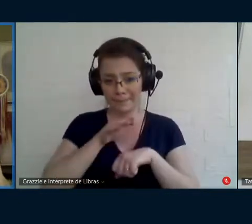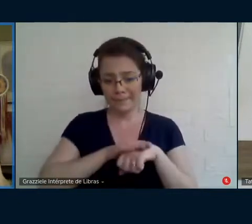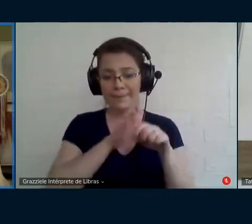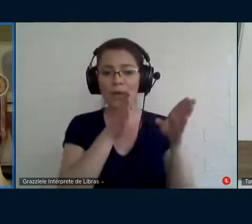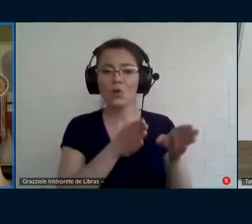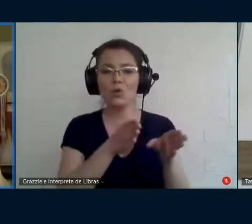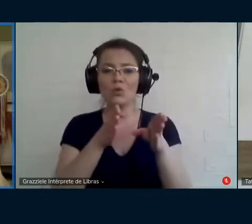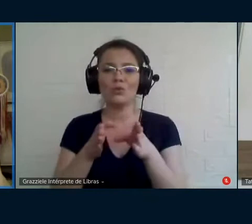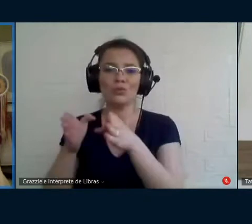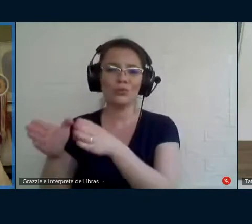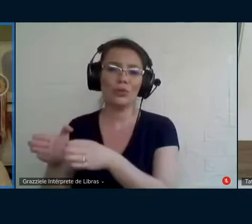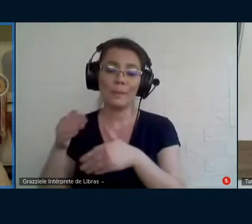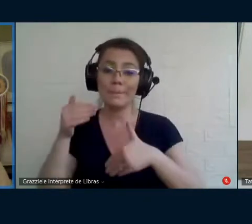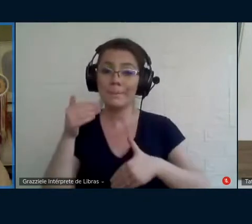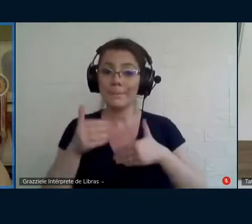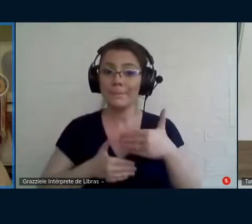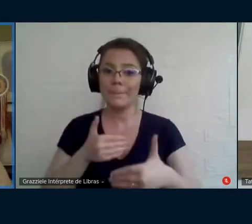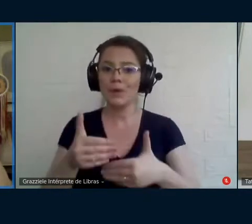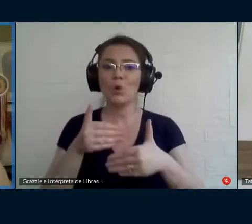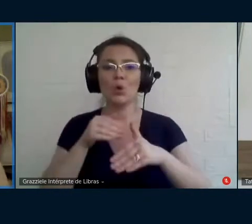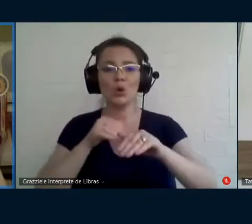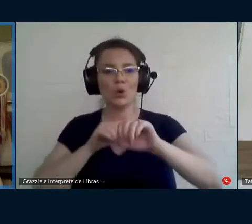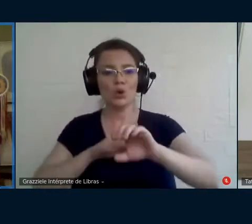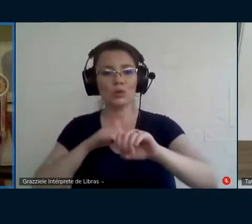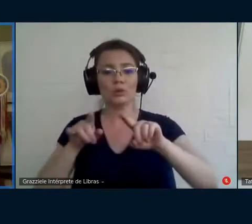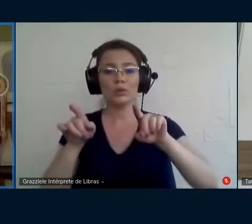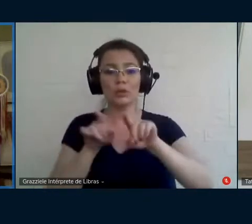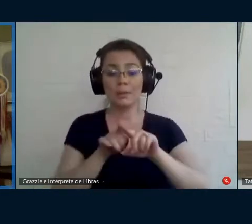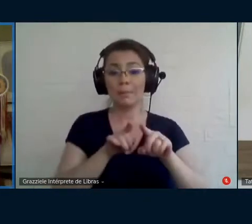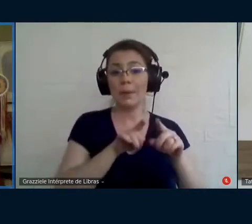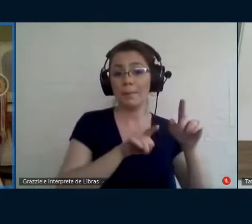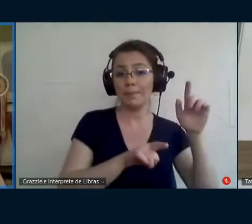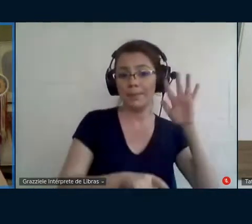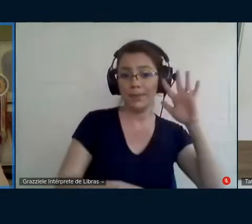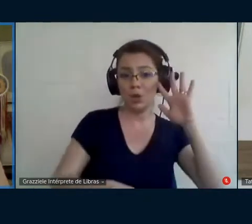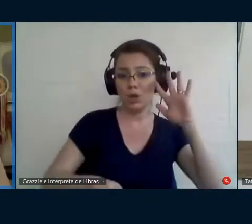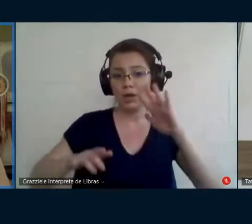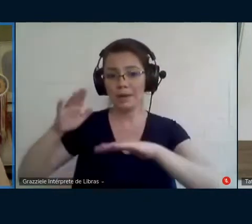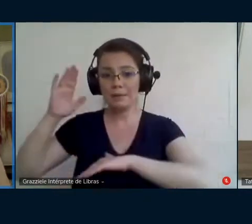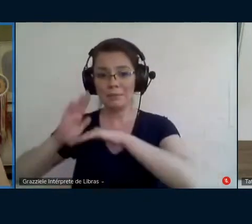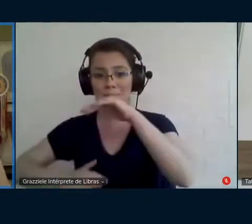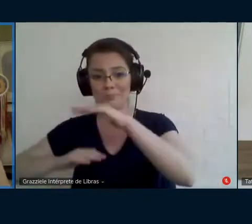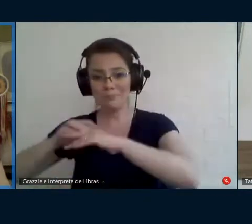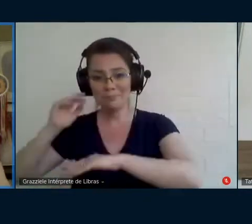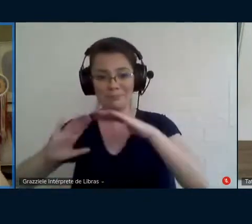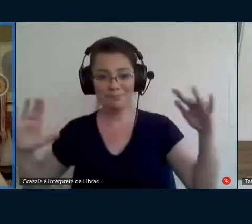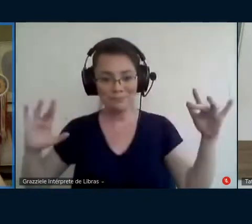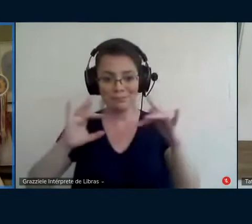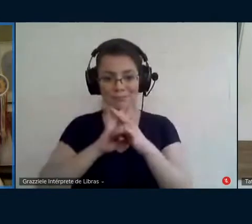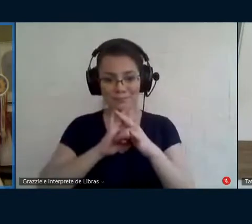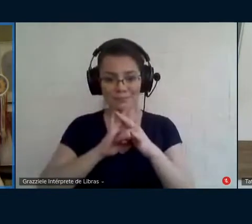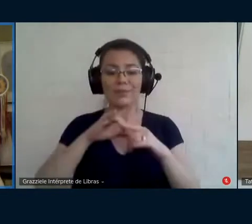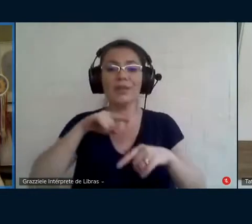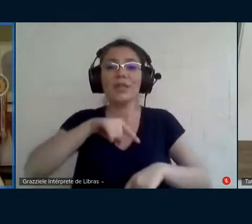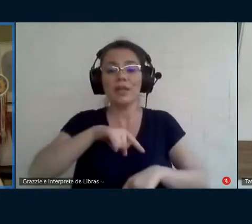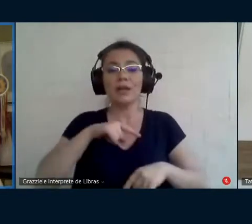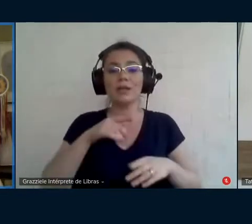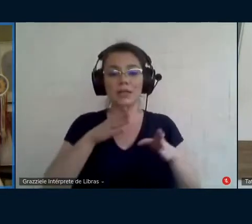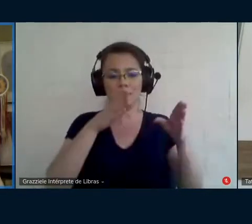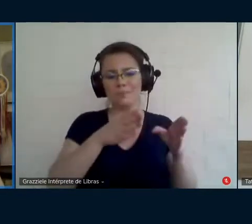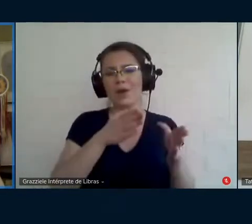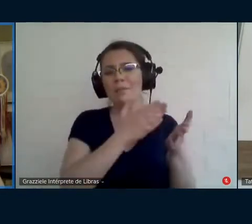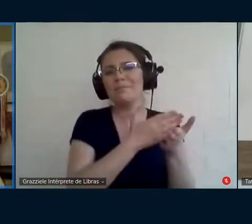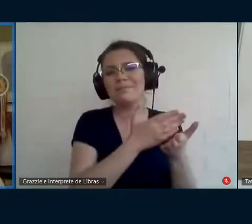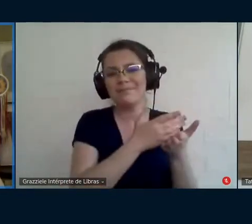processos educativos teórica e praticamente, teoricamente nesses blocos iniciais e depois